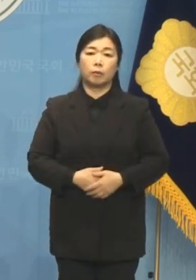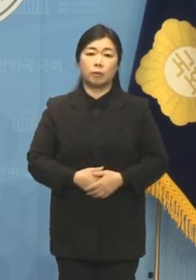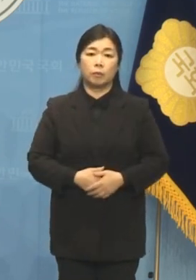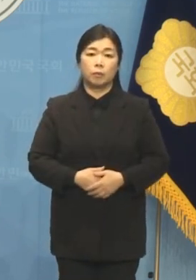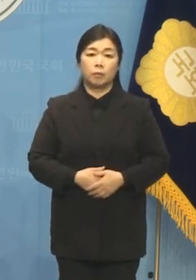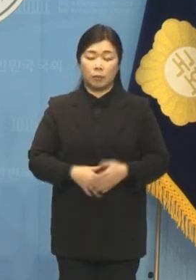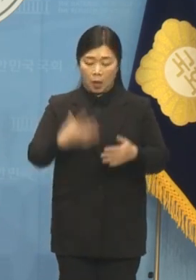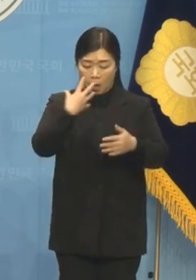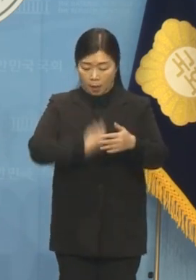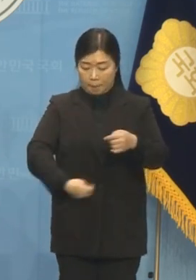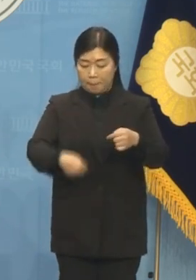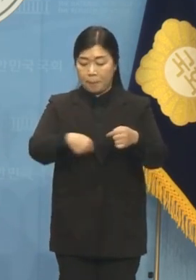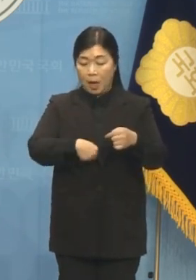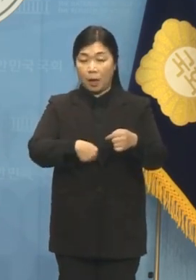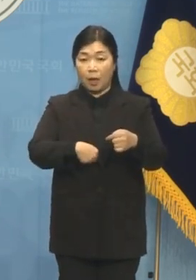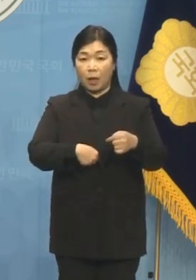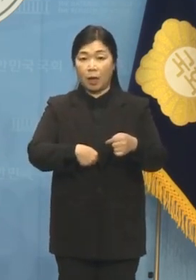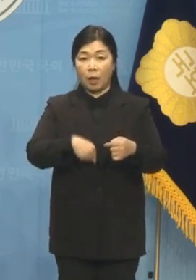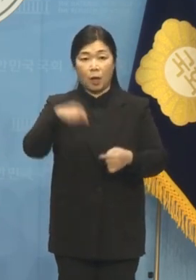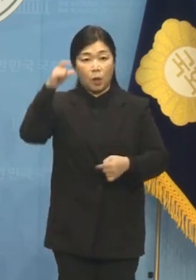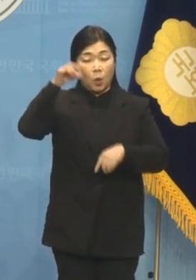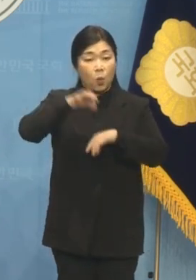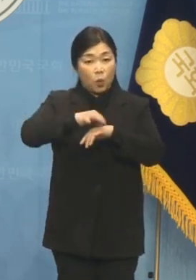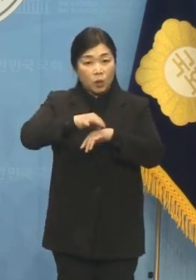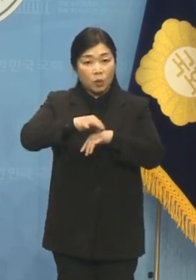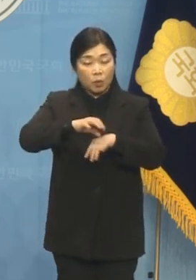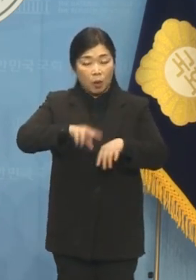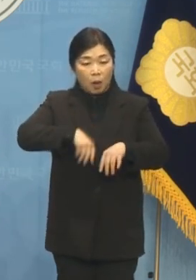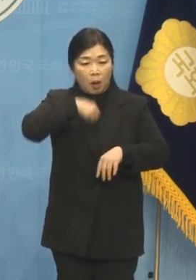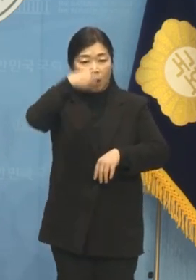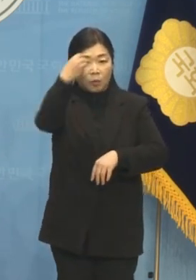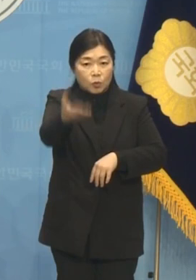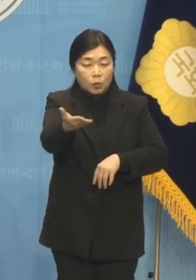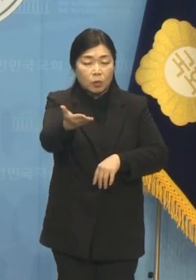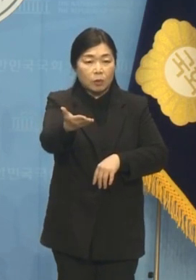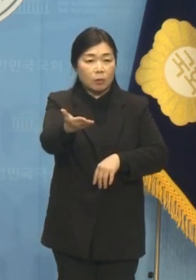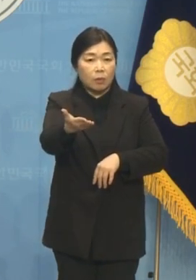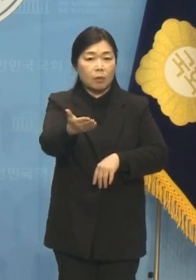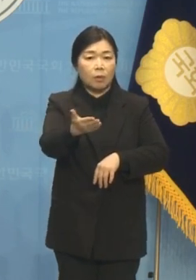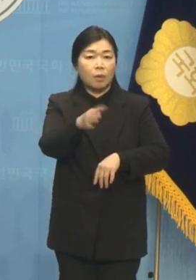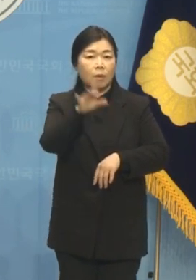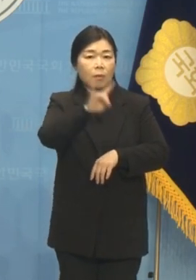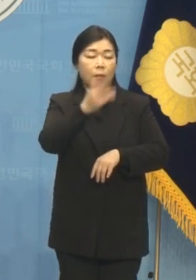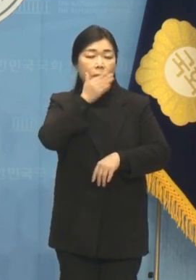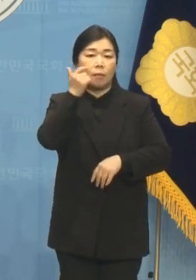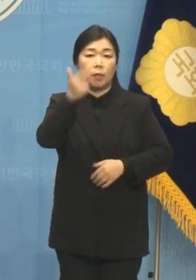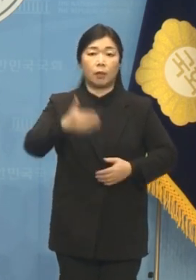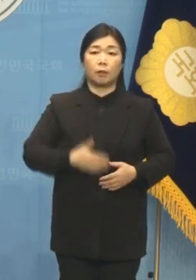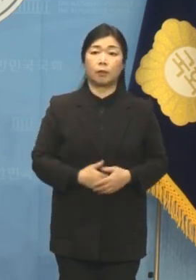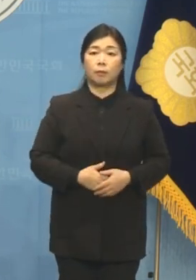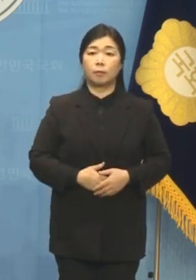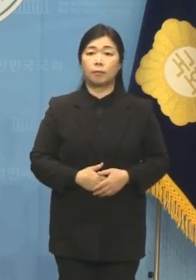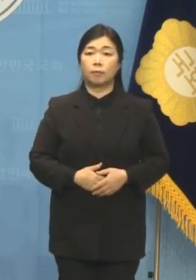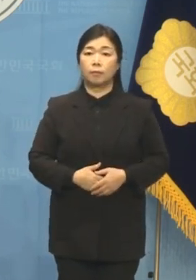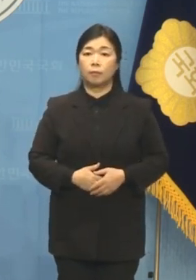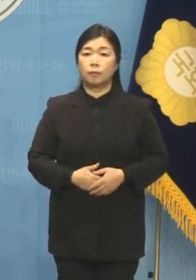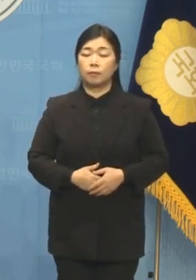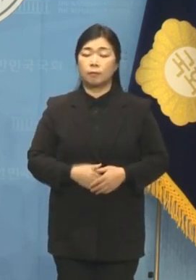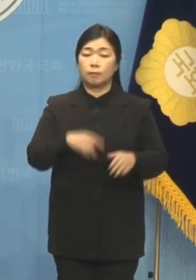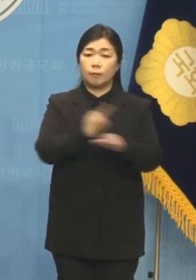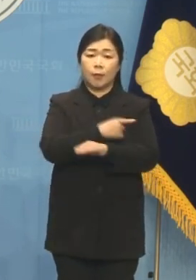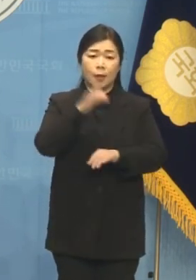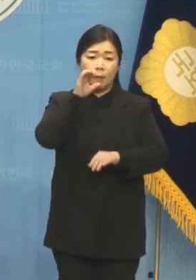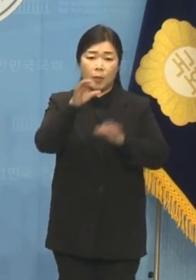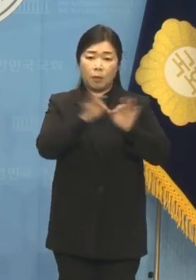뱃속으로 들어간 소고기와 송이버섯도 돌려줬다고 잡았다 할 셈입니까? 그 밖에도